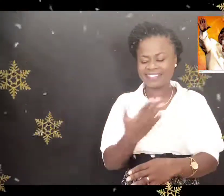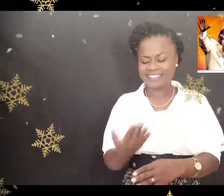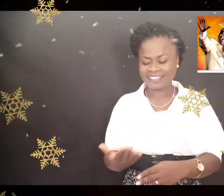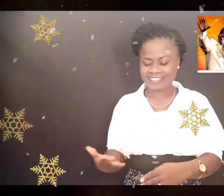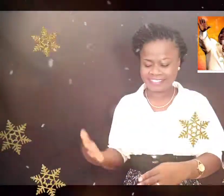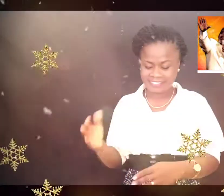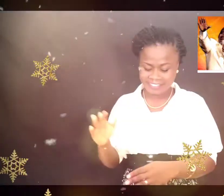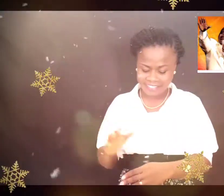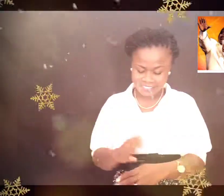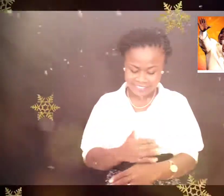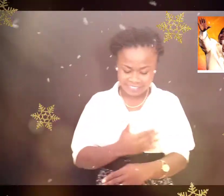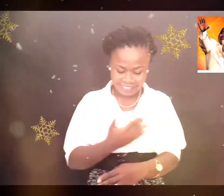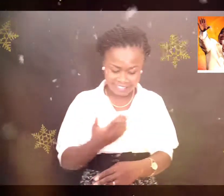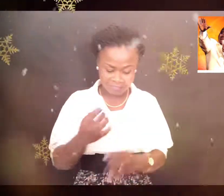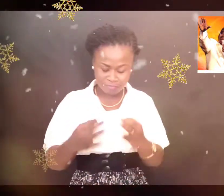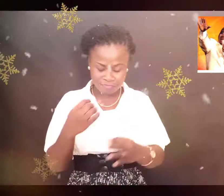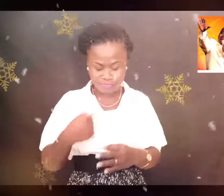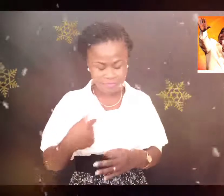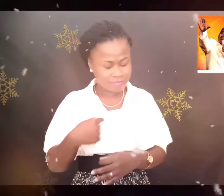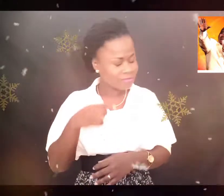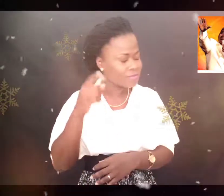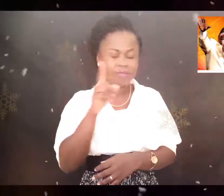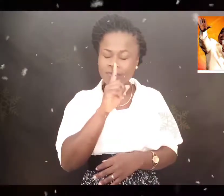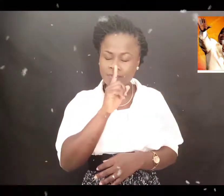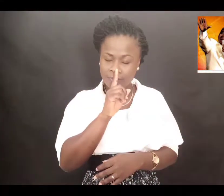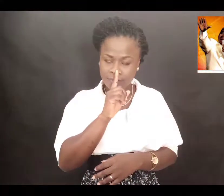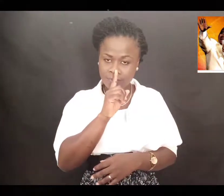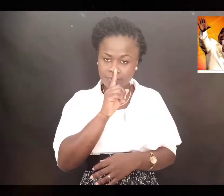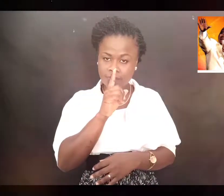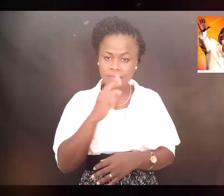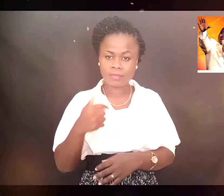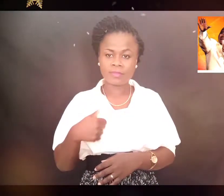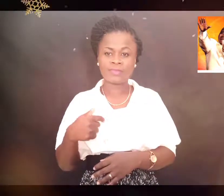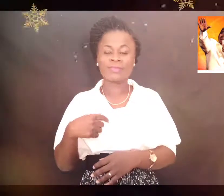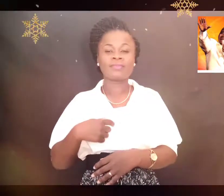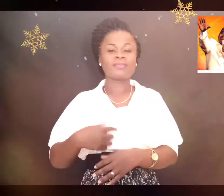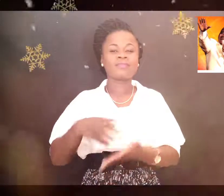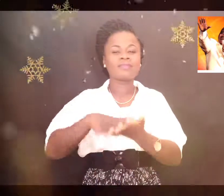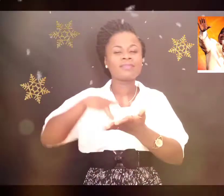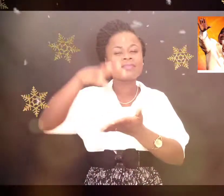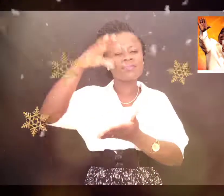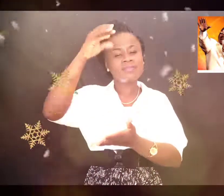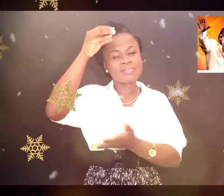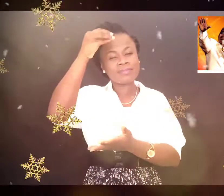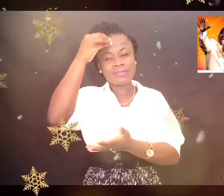Si je me tais Oh, j'apprendrais